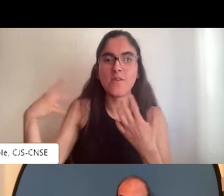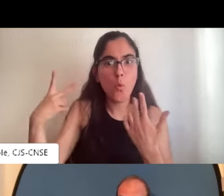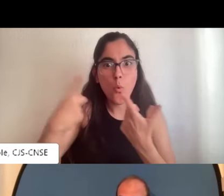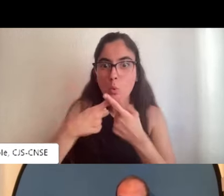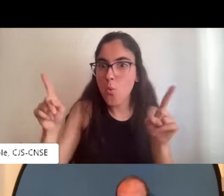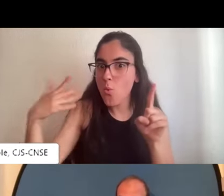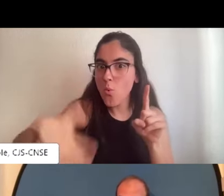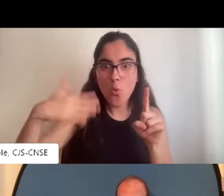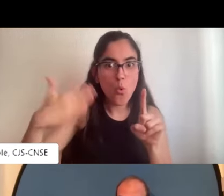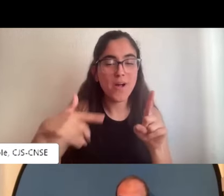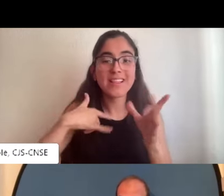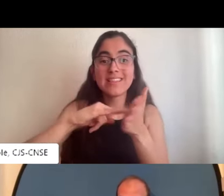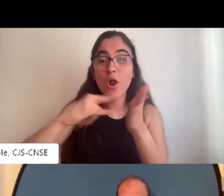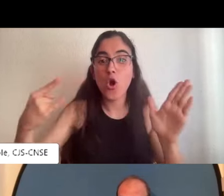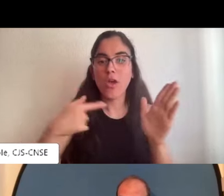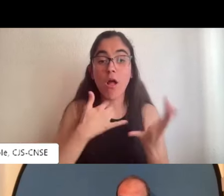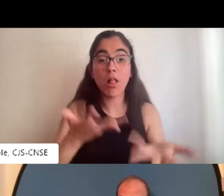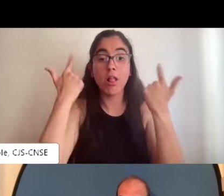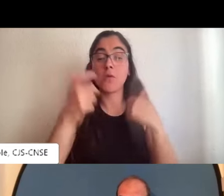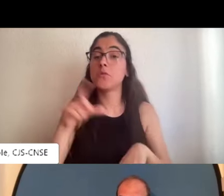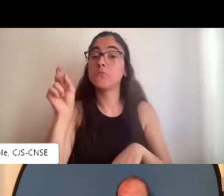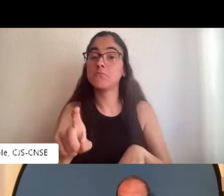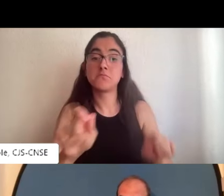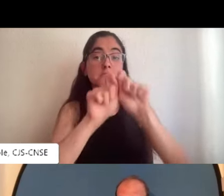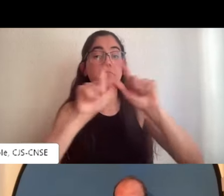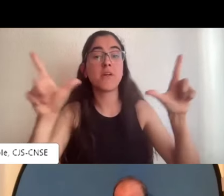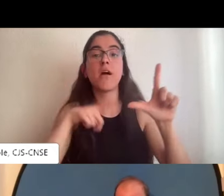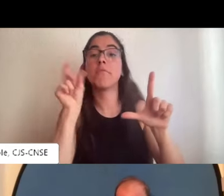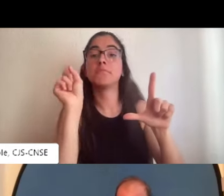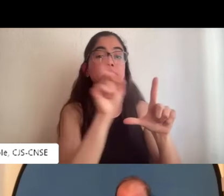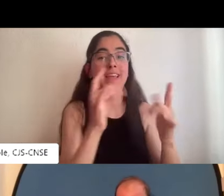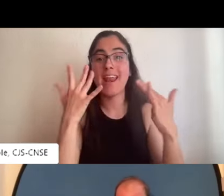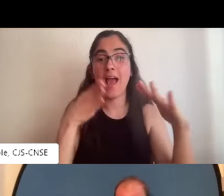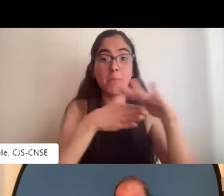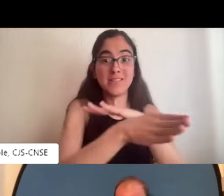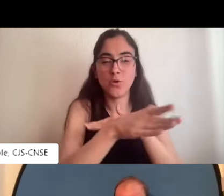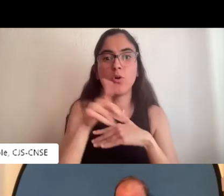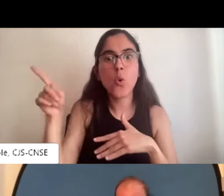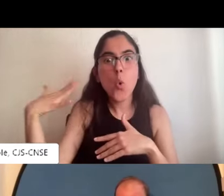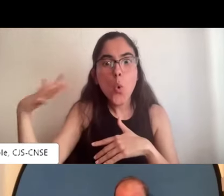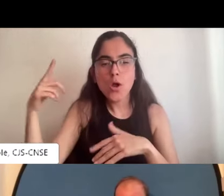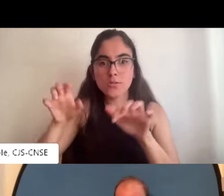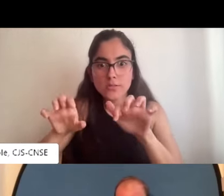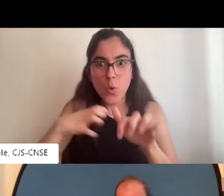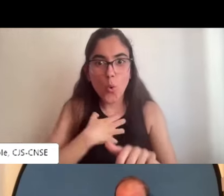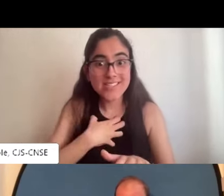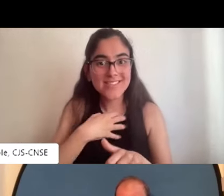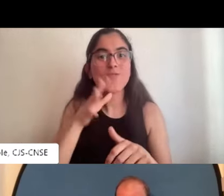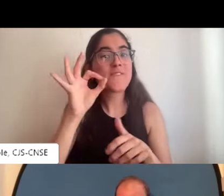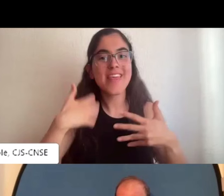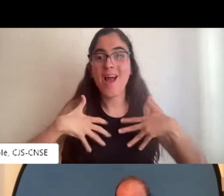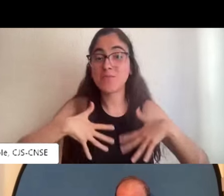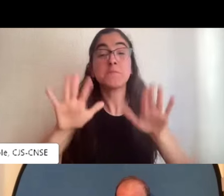y yo que soy generación Z y veo una gran diferencia. Yo trabajo todo